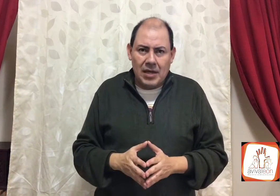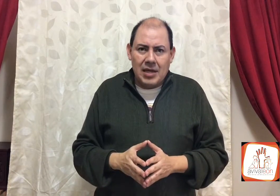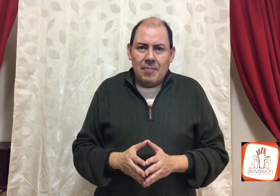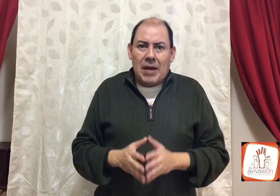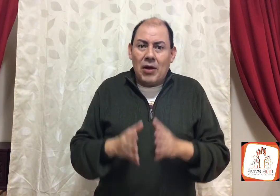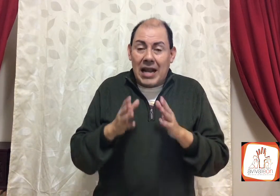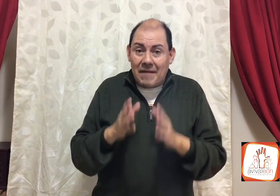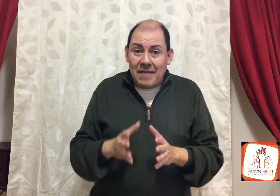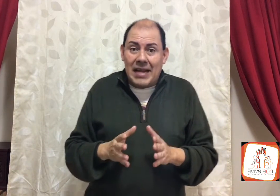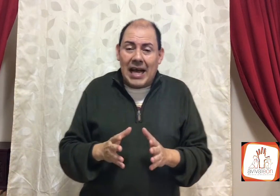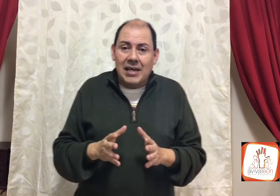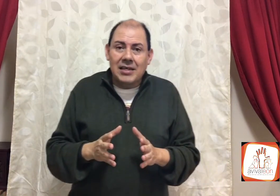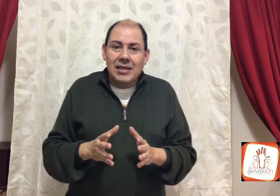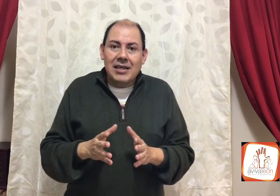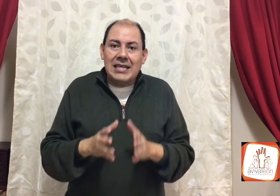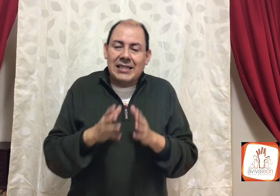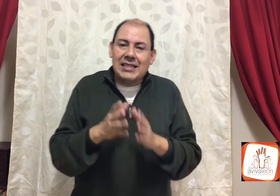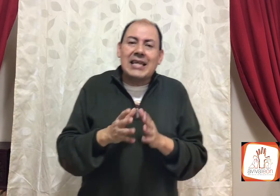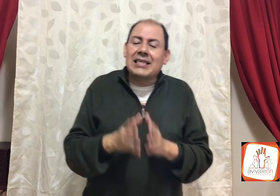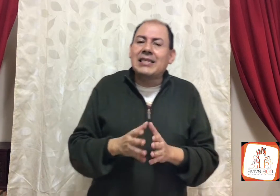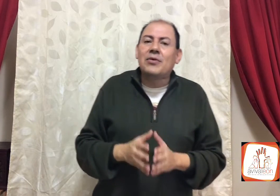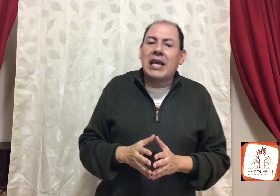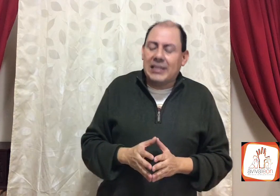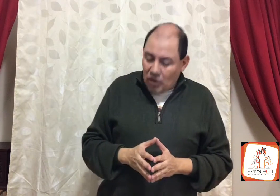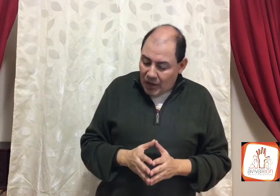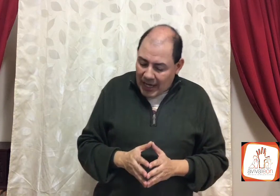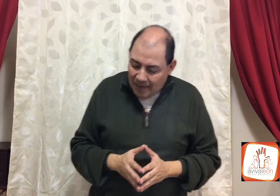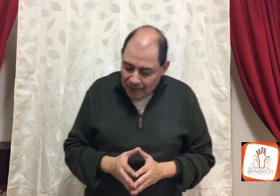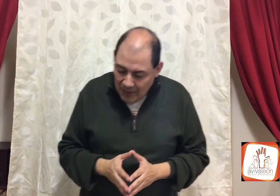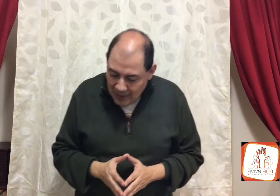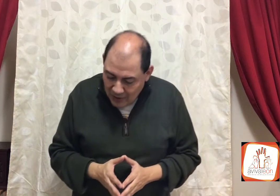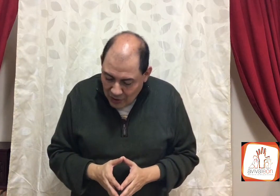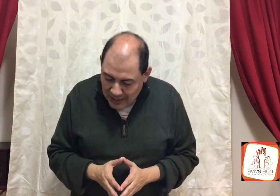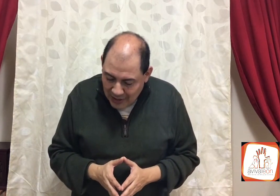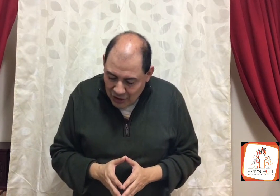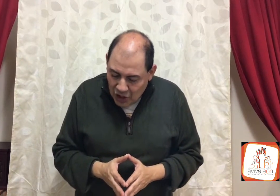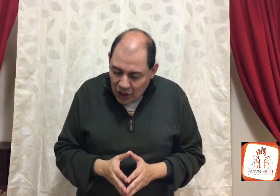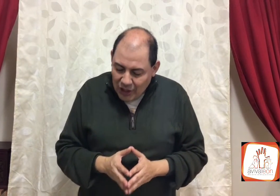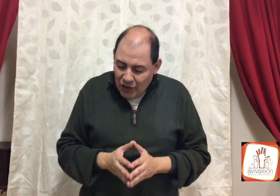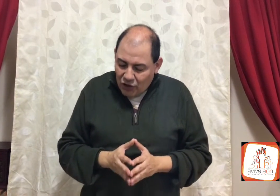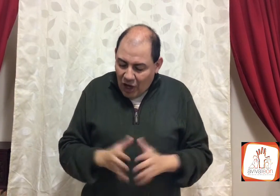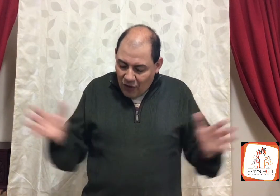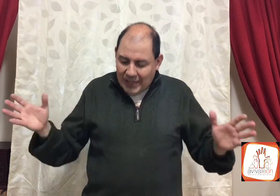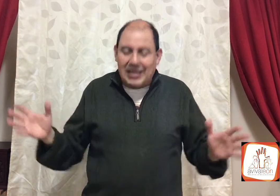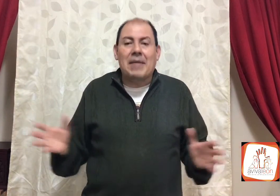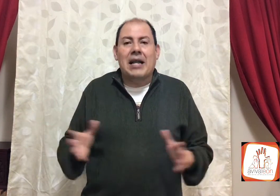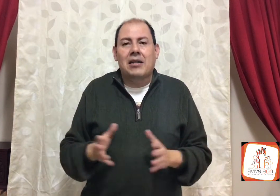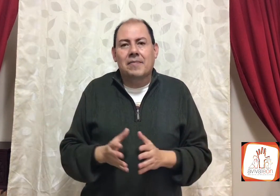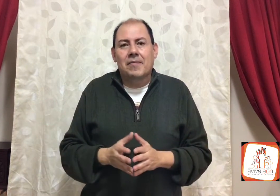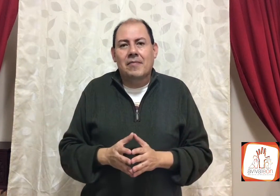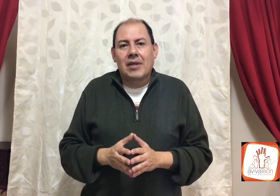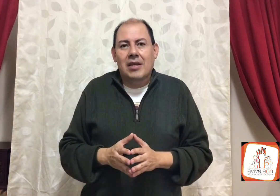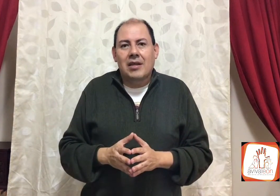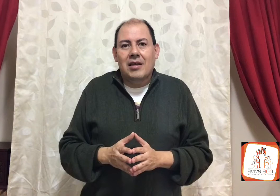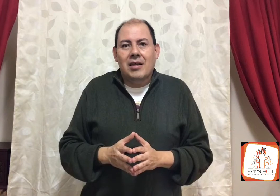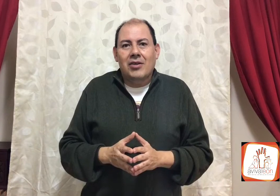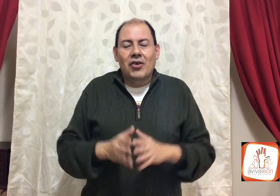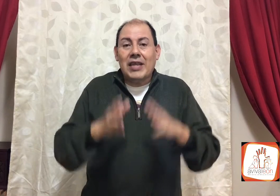Pero en la Biblia existe una historia donde digo yo, todo está mal. Donde